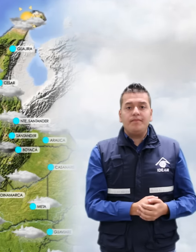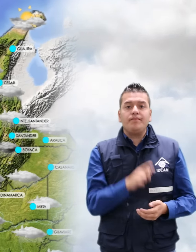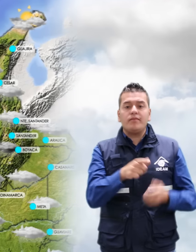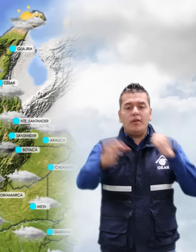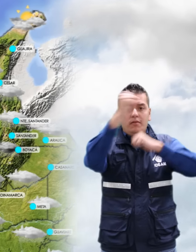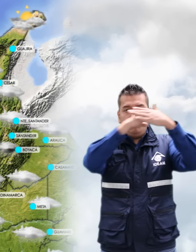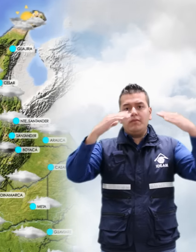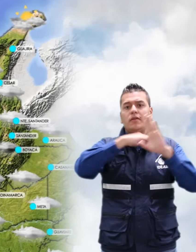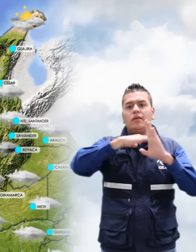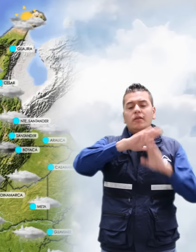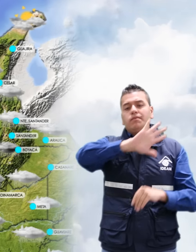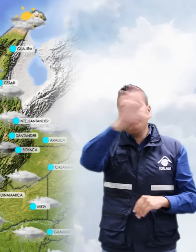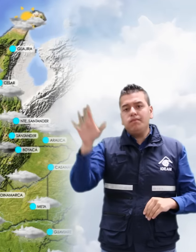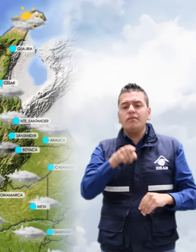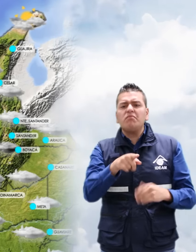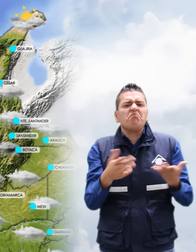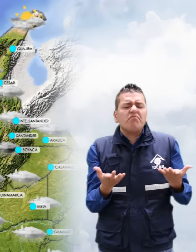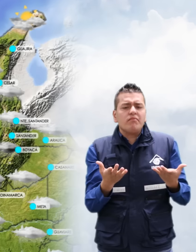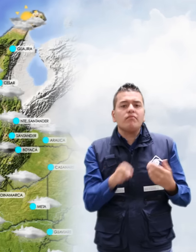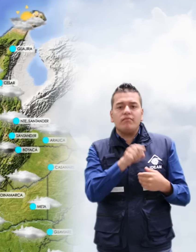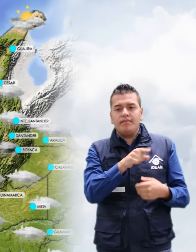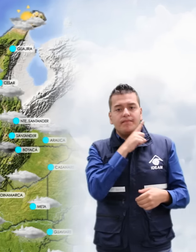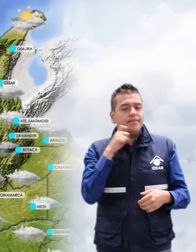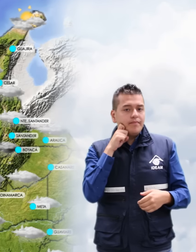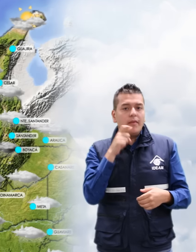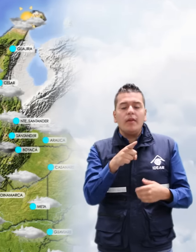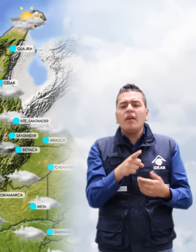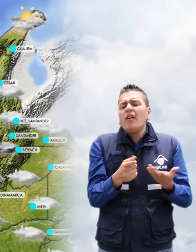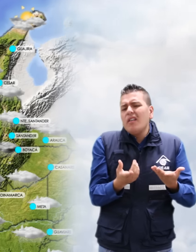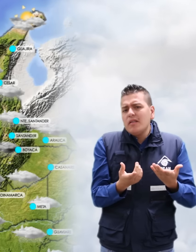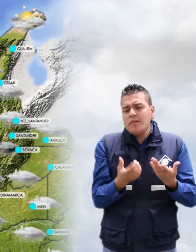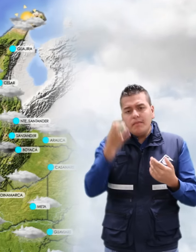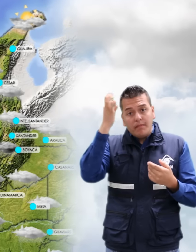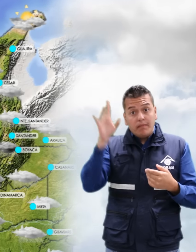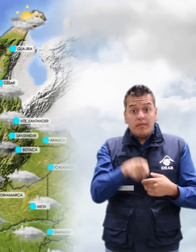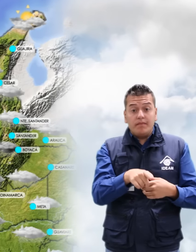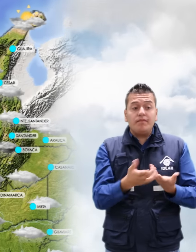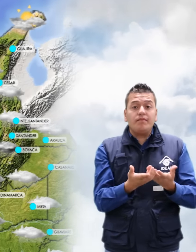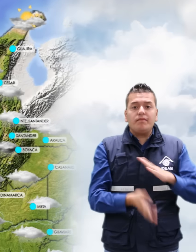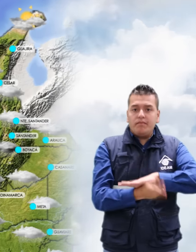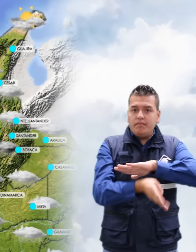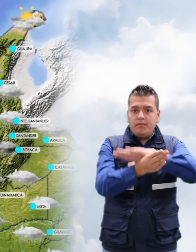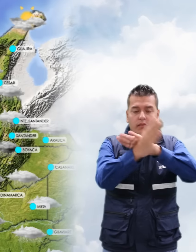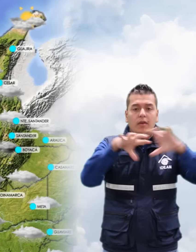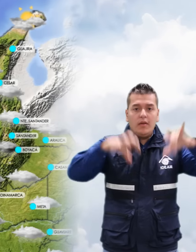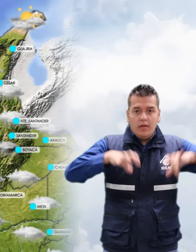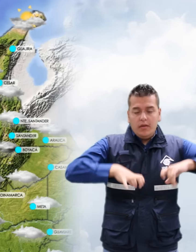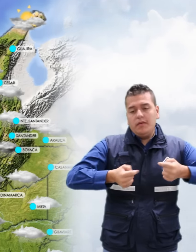parcialmente cubierto, con predominio de condiciones secas, aunque se persisten algunas lluvias intermitentes y